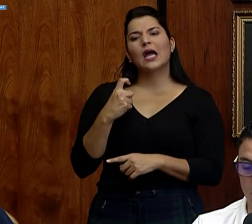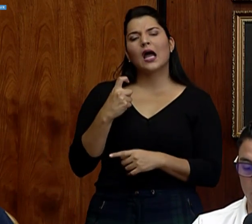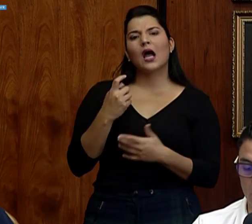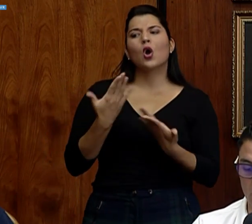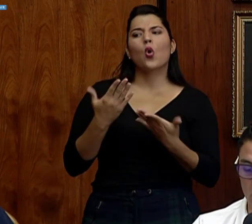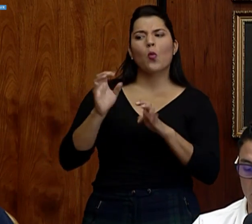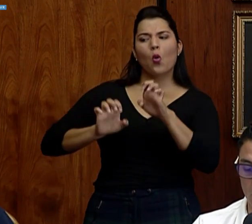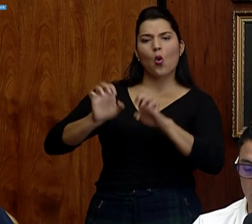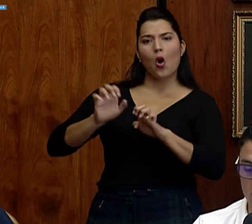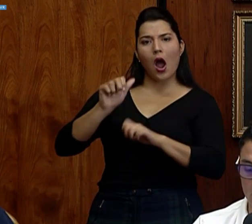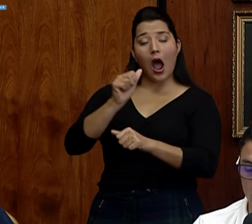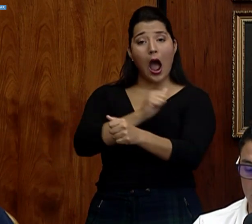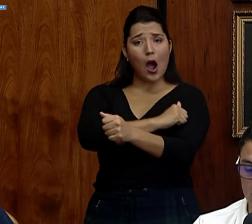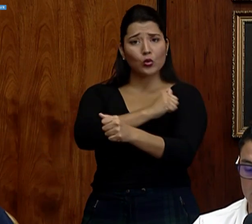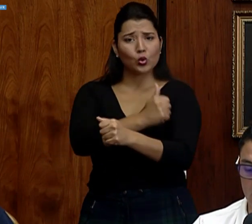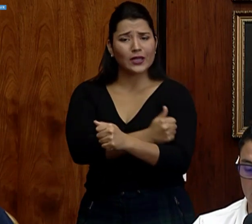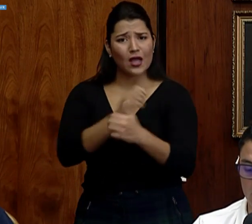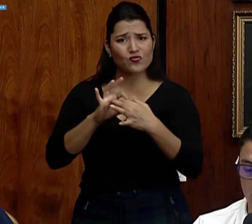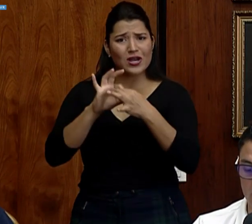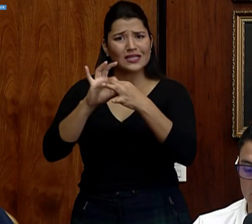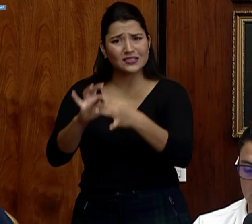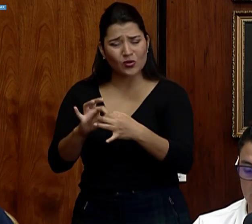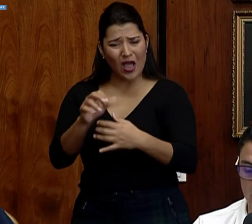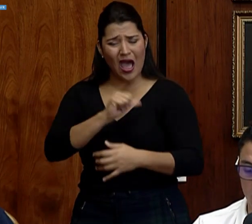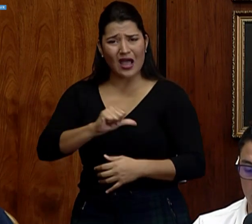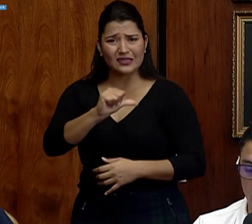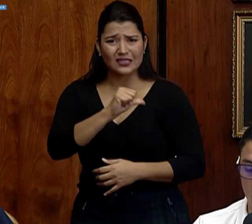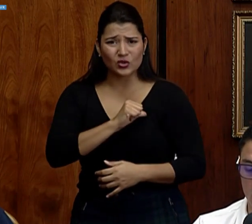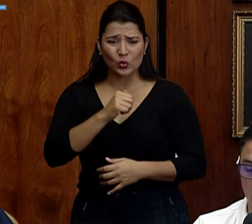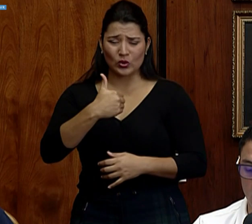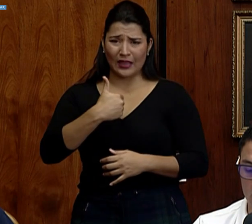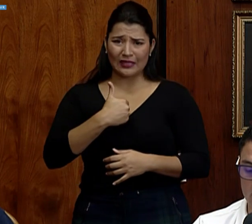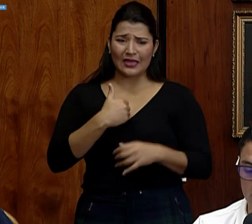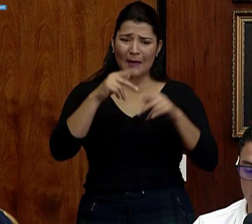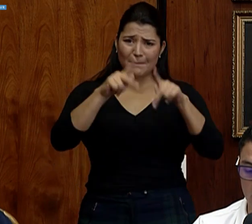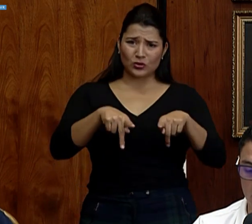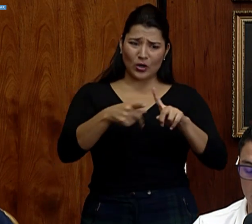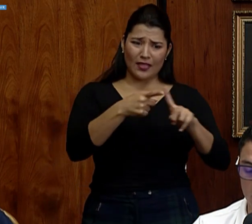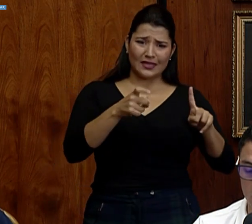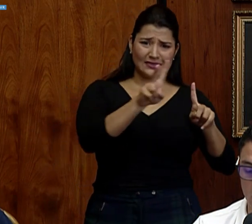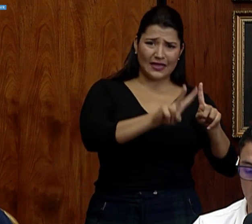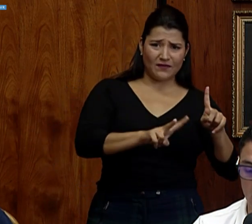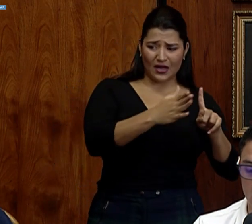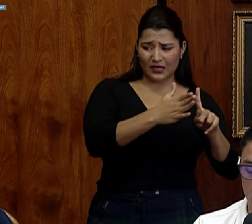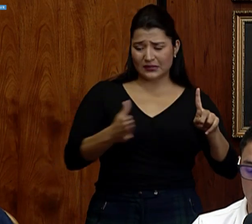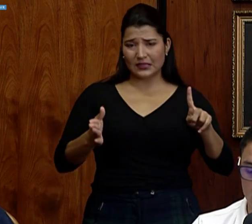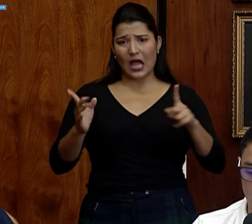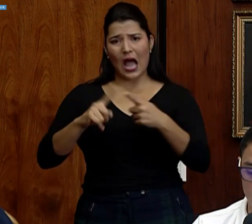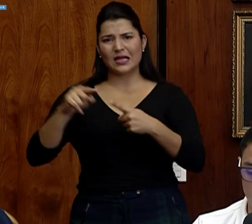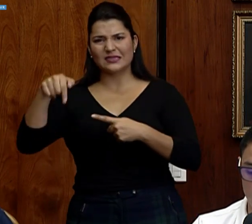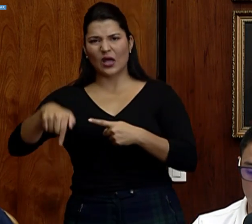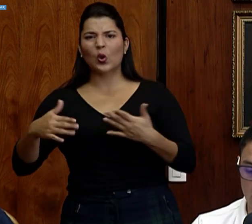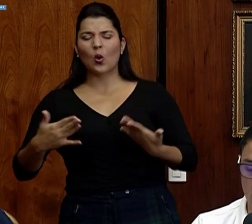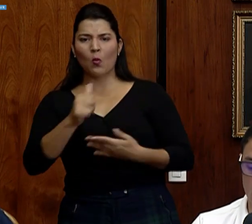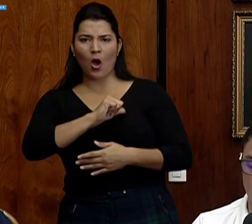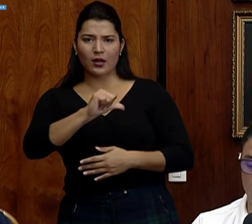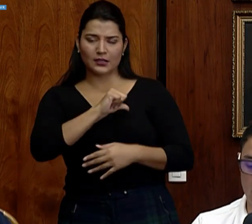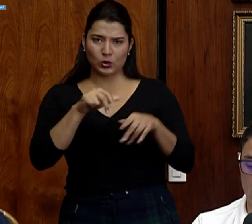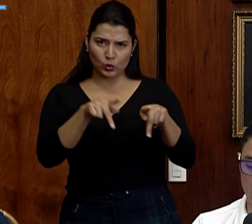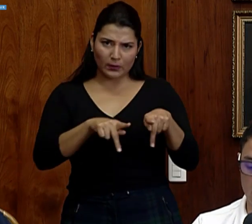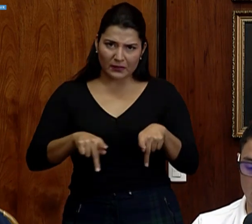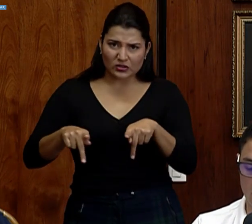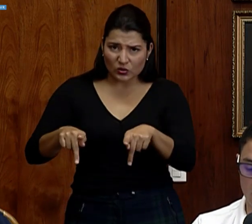del comportamiento de las personas desde el viernes hasta hoy en cuanto al distanciamiento social. Ya lo indiqué